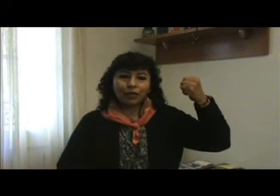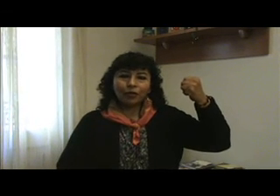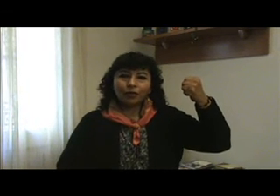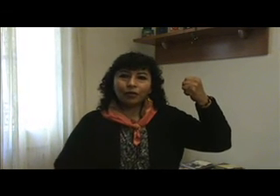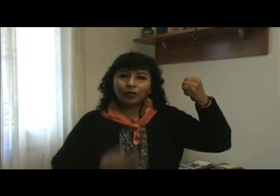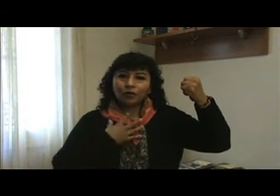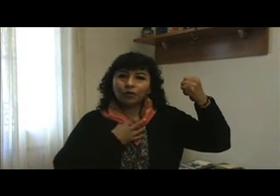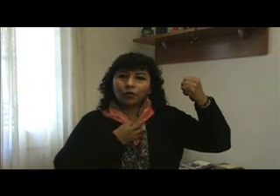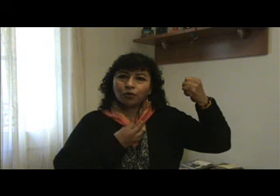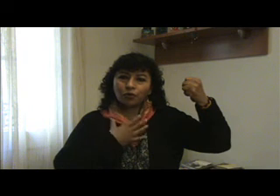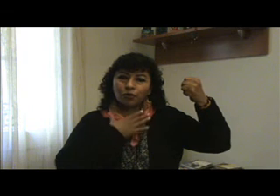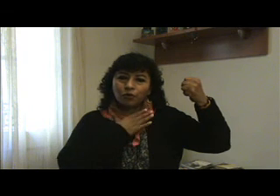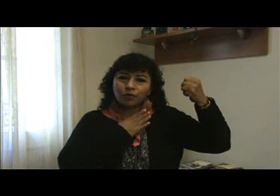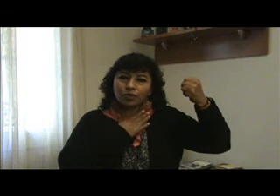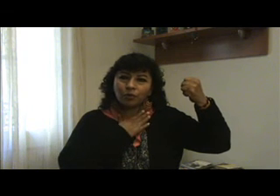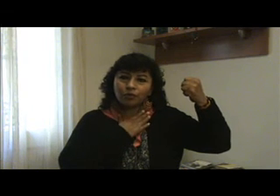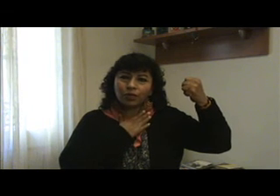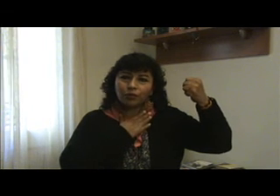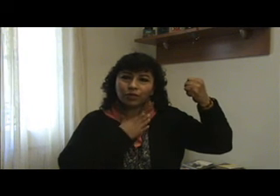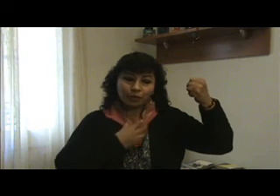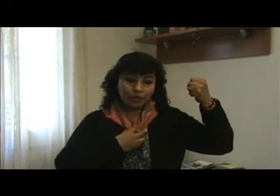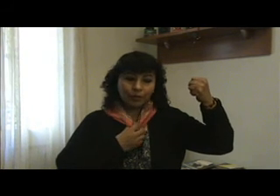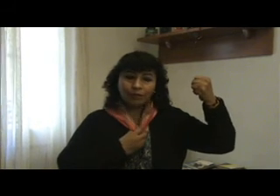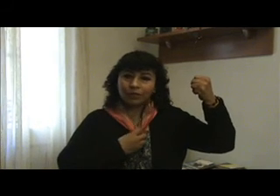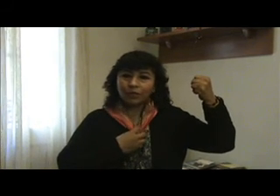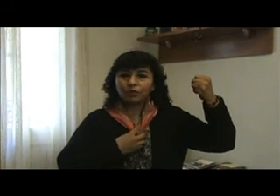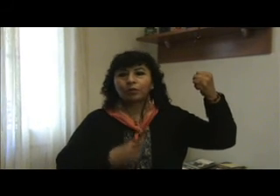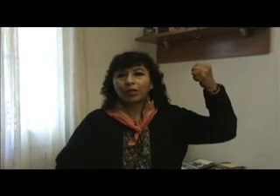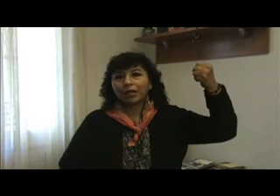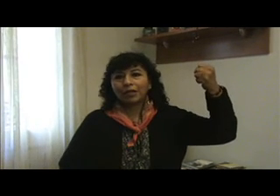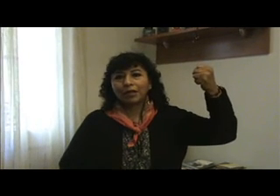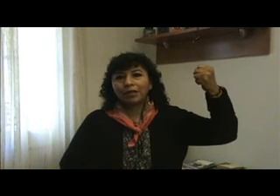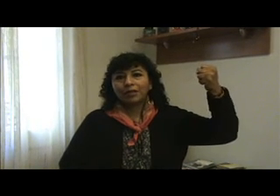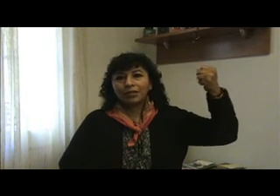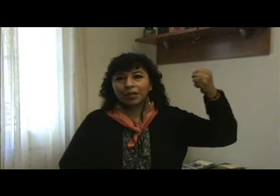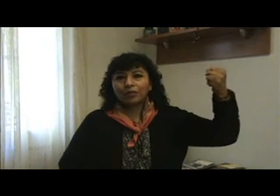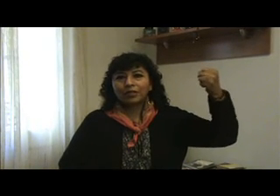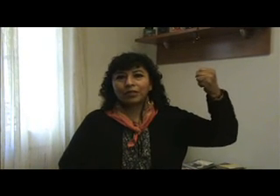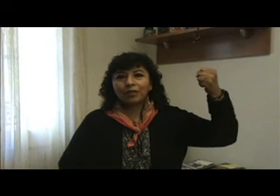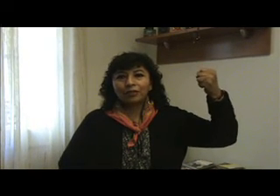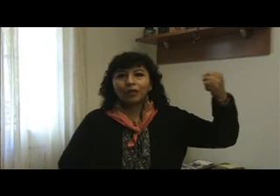Atenco, con nuestros símbolos de lucha y principalmente en nuestro paliacate, seguimos diciendo,